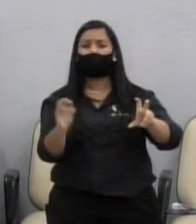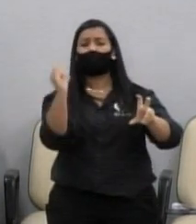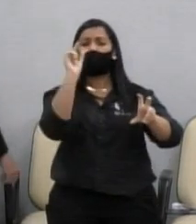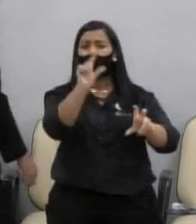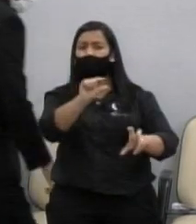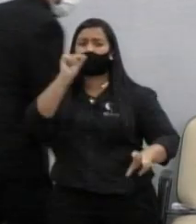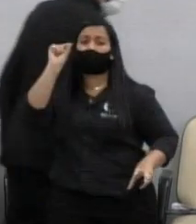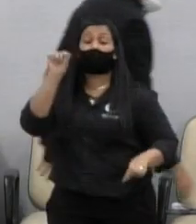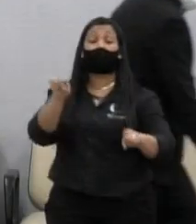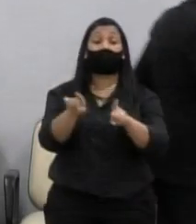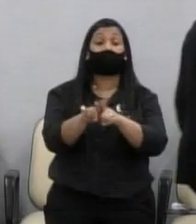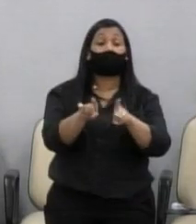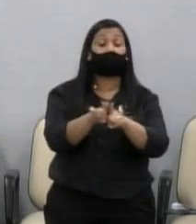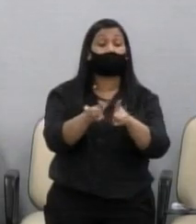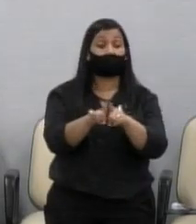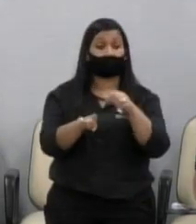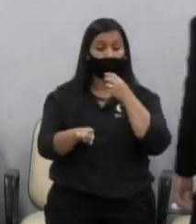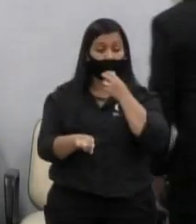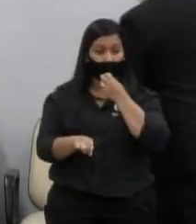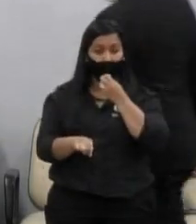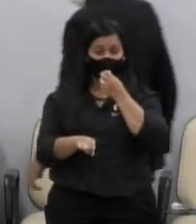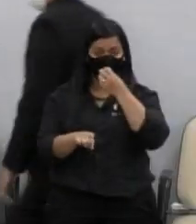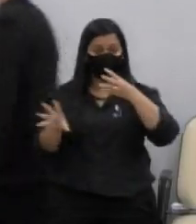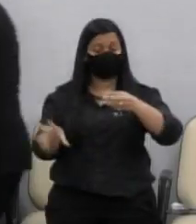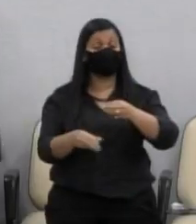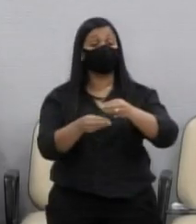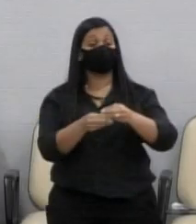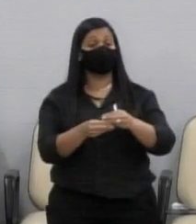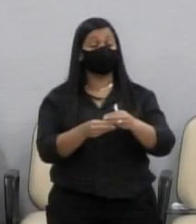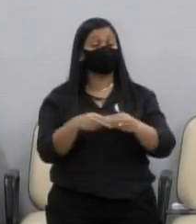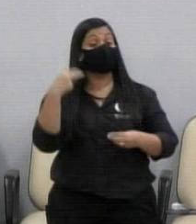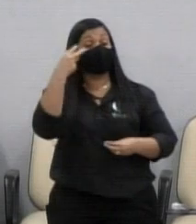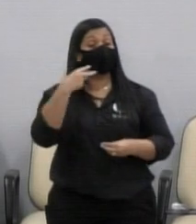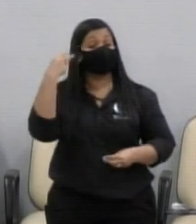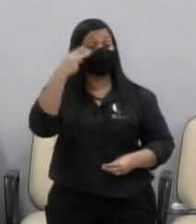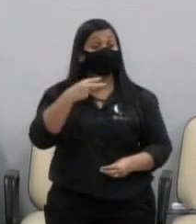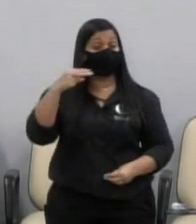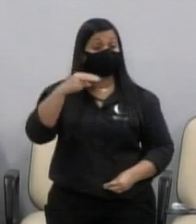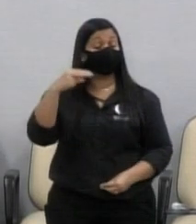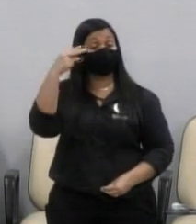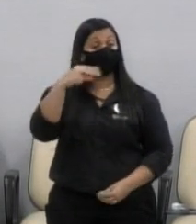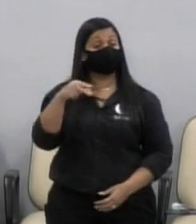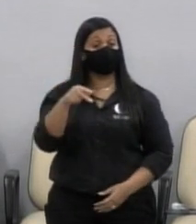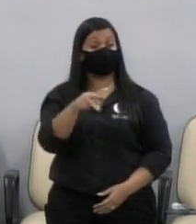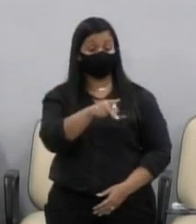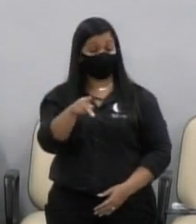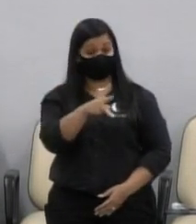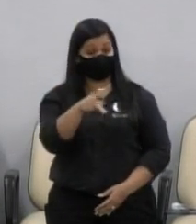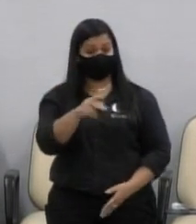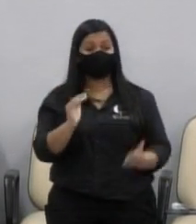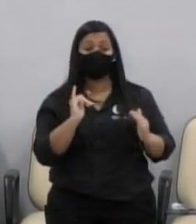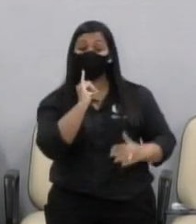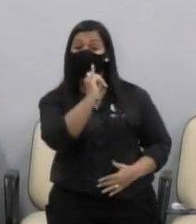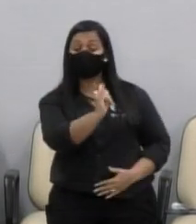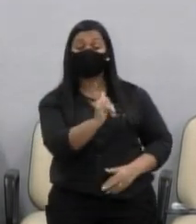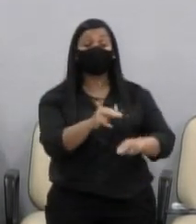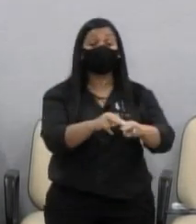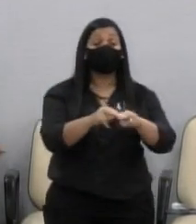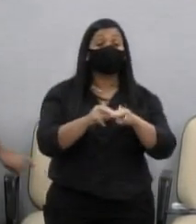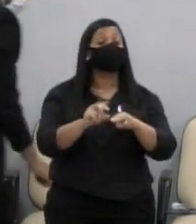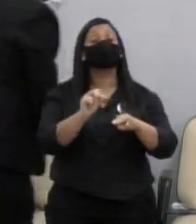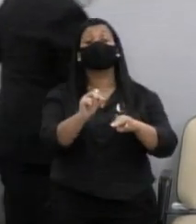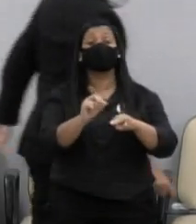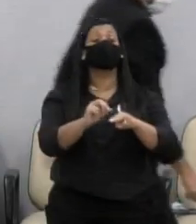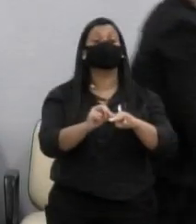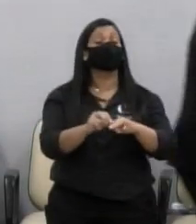complementar o que o doutor Renato Pupo, o vereador Renato Pupo, disse agora em relação ao